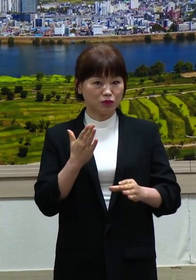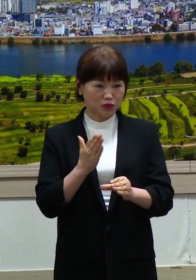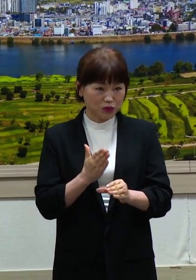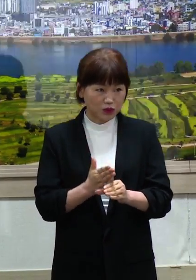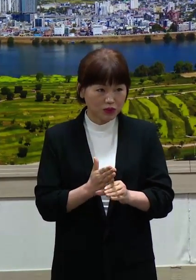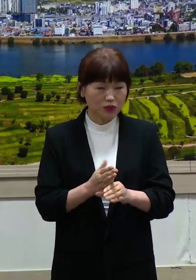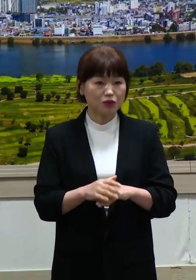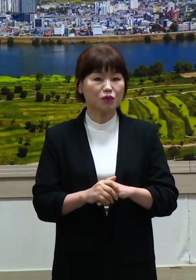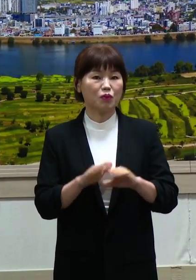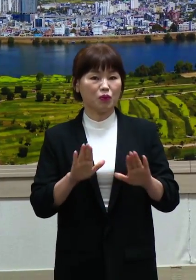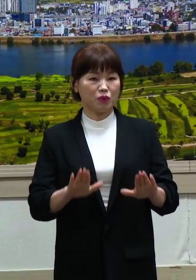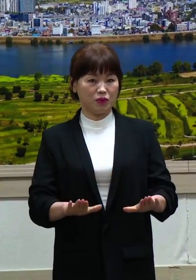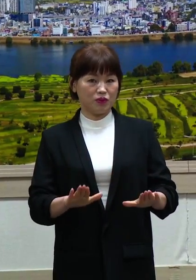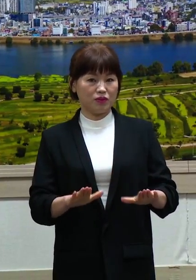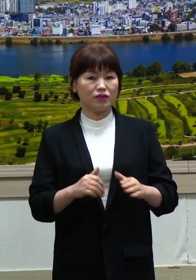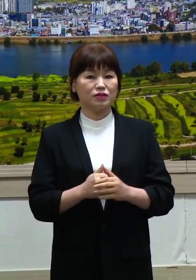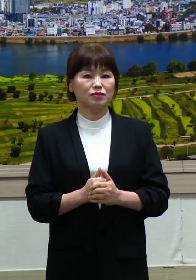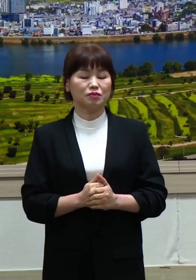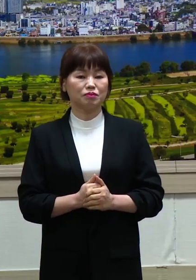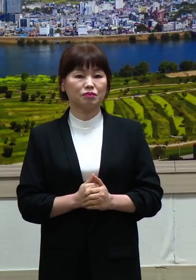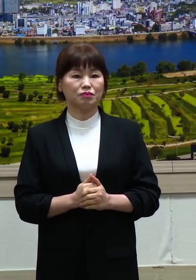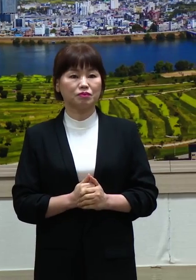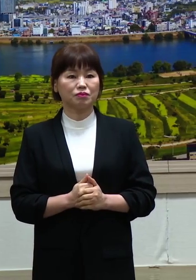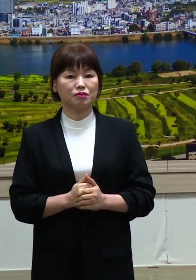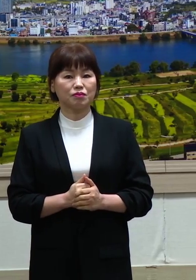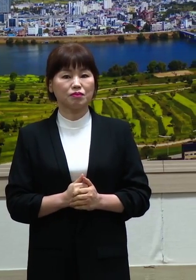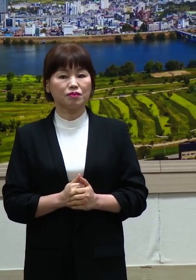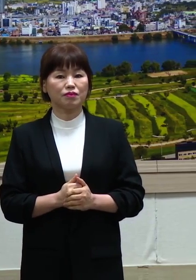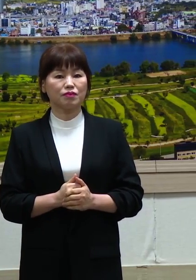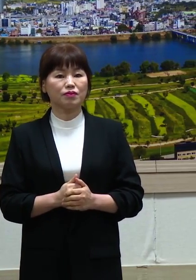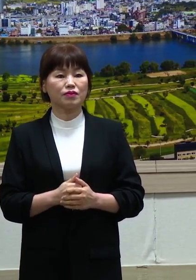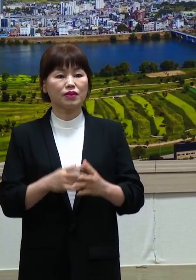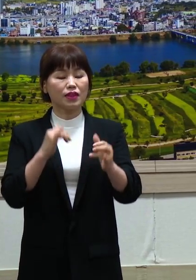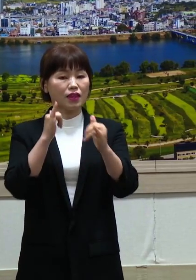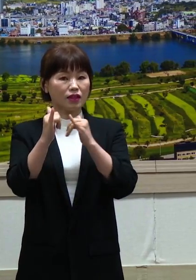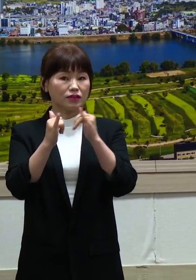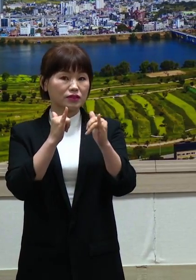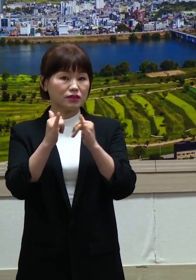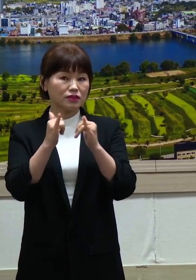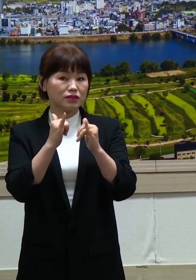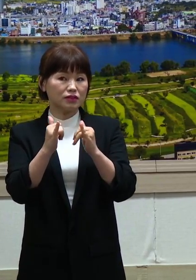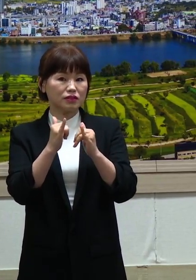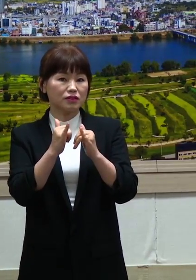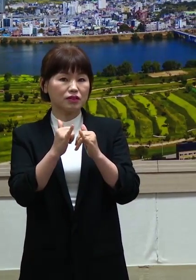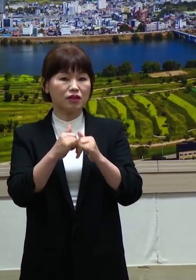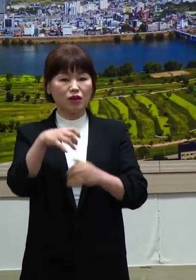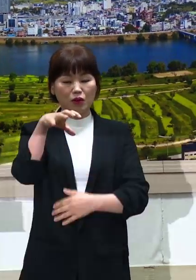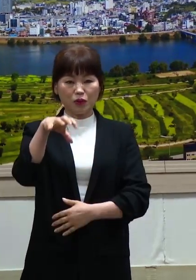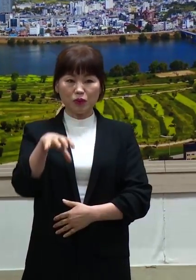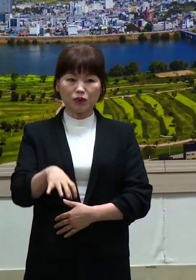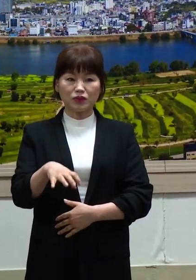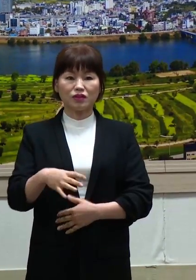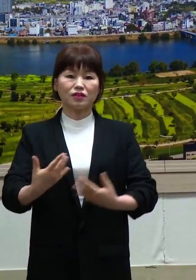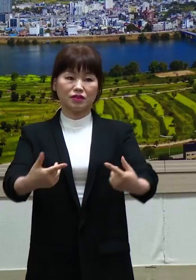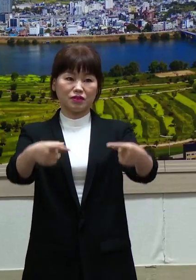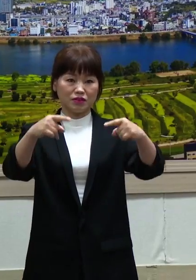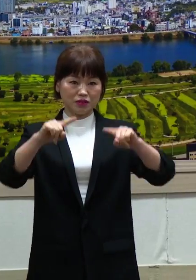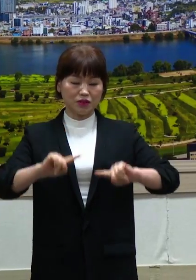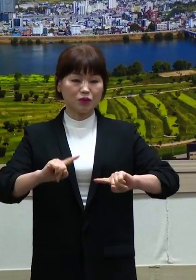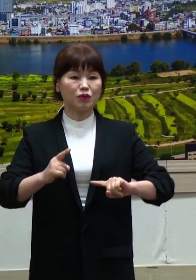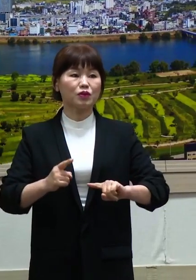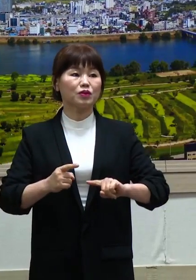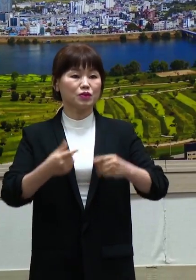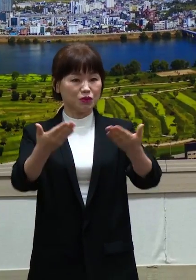오늘 기다리게 하는 자리를 함께해 주신 제